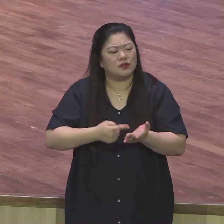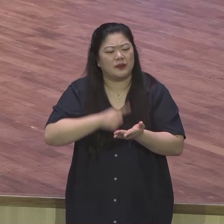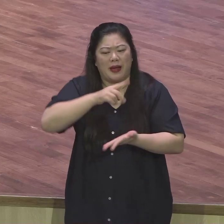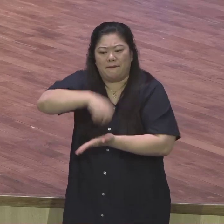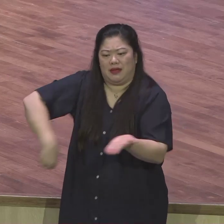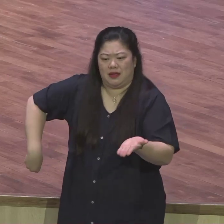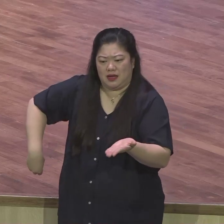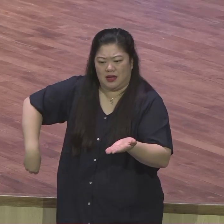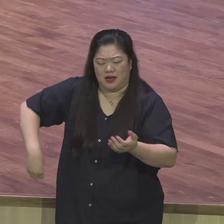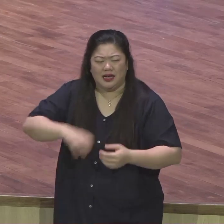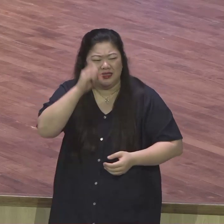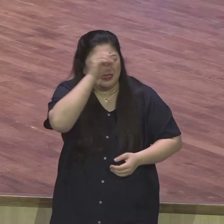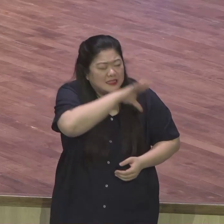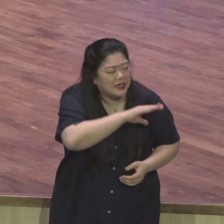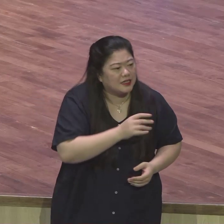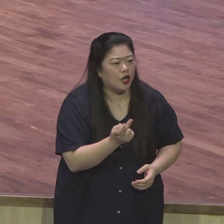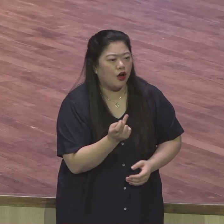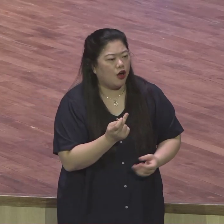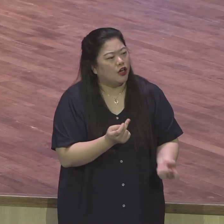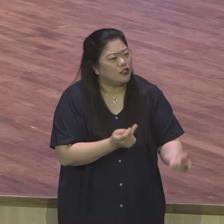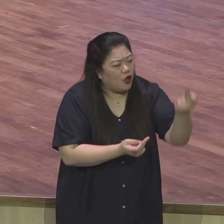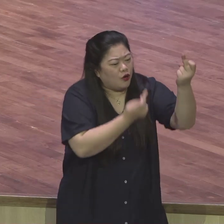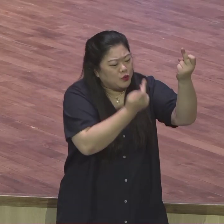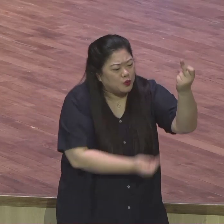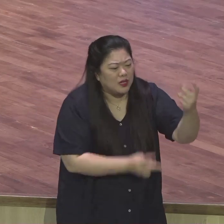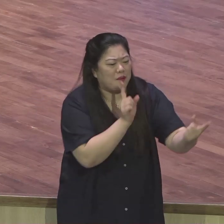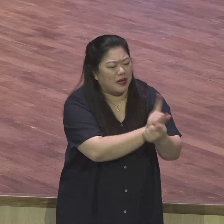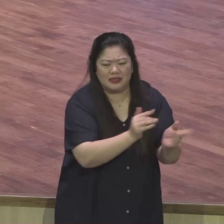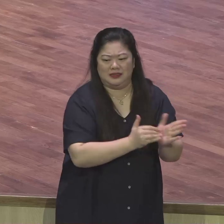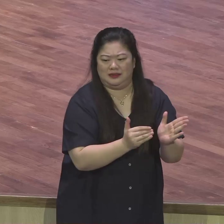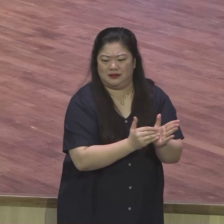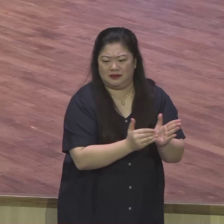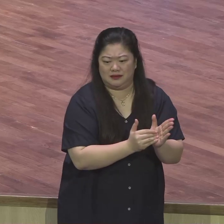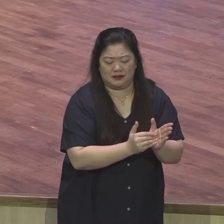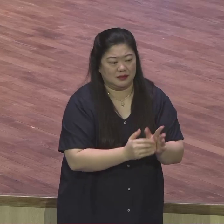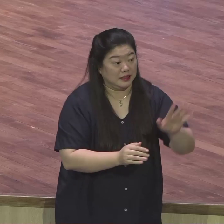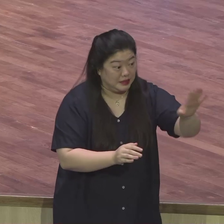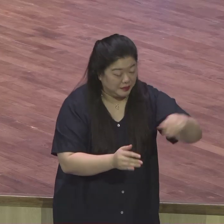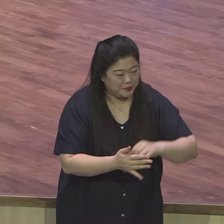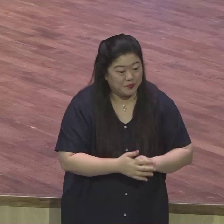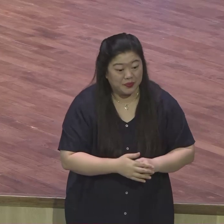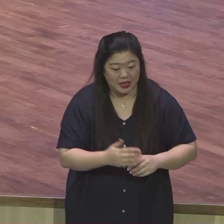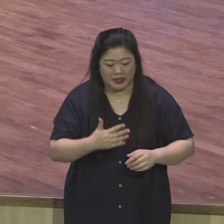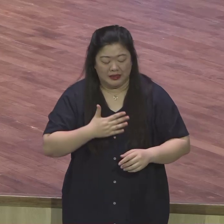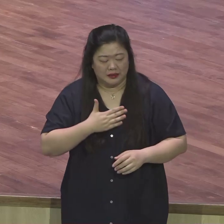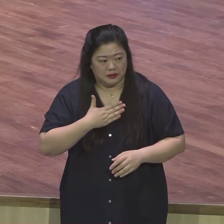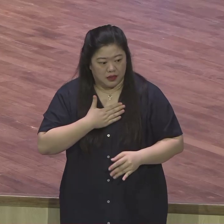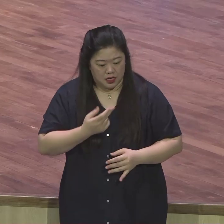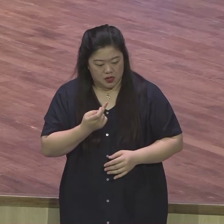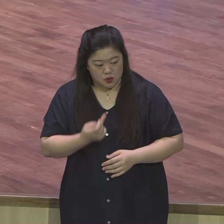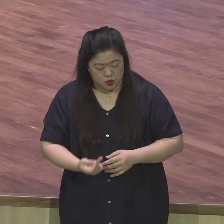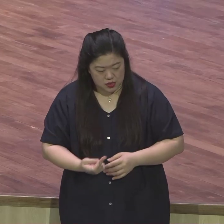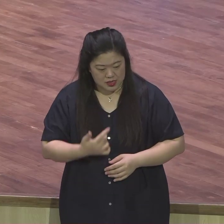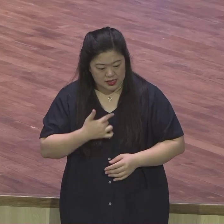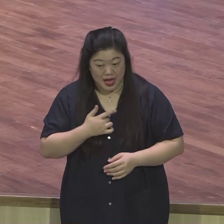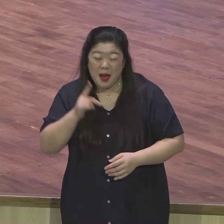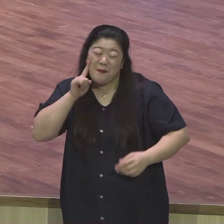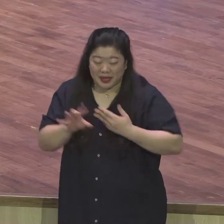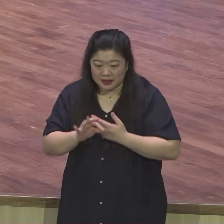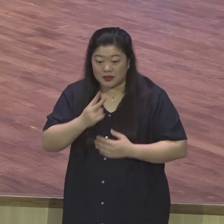하나님의 시간표를 따라갔다 이 말이에요. 내 기분 내 감정이나 하나님의 시간표 만약 요셉이 말이에요. 형들